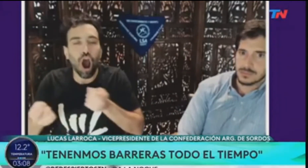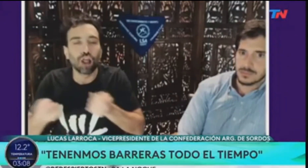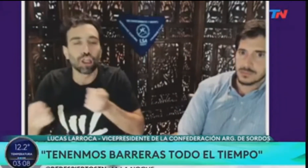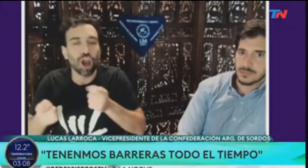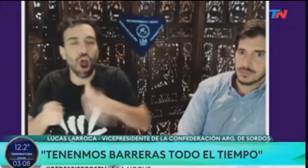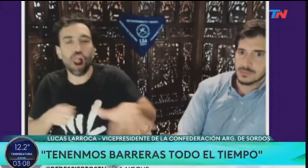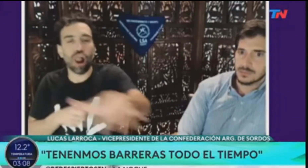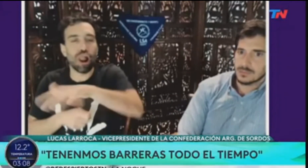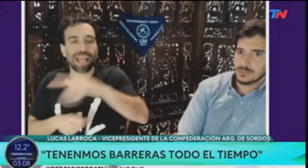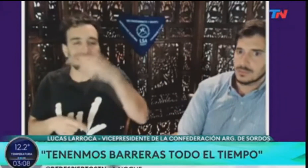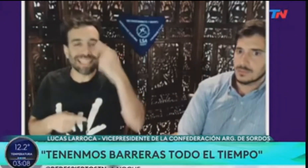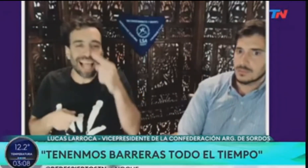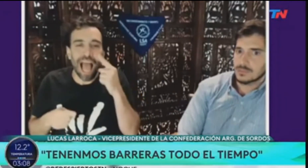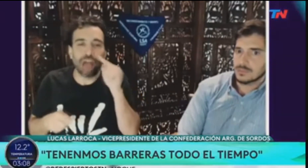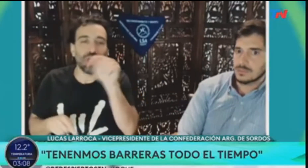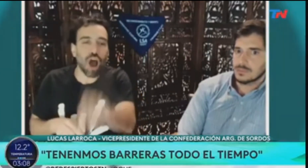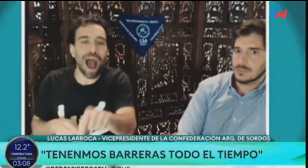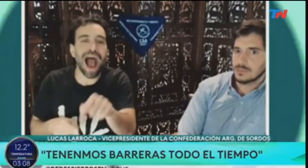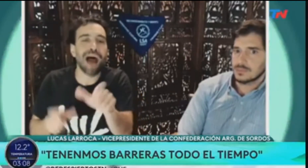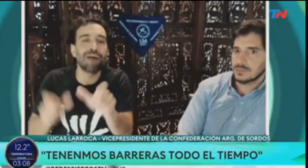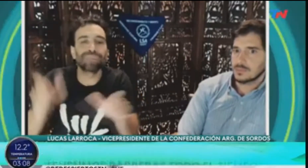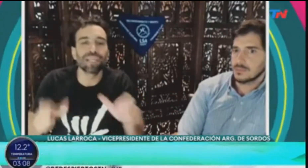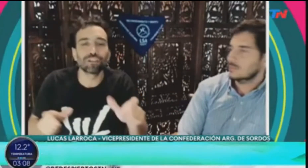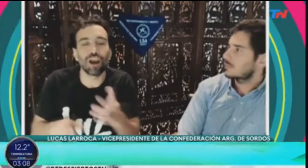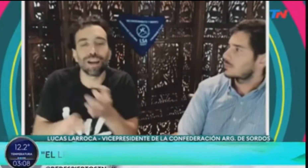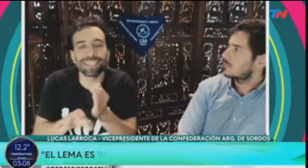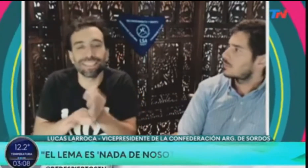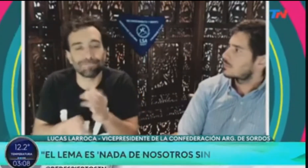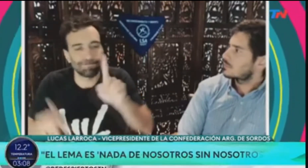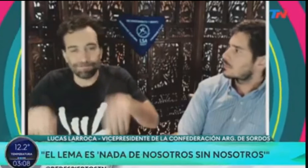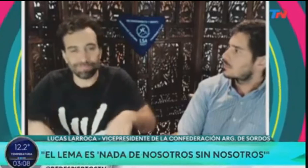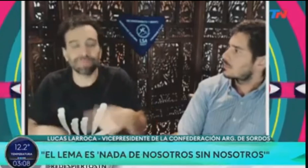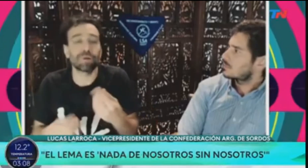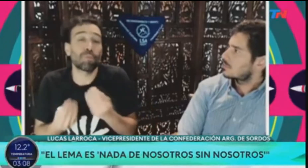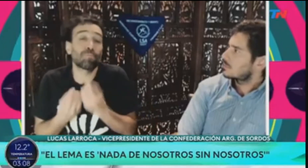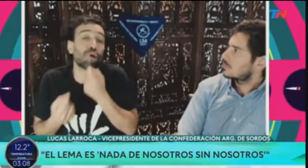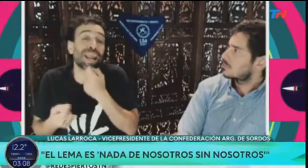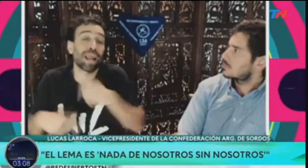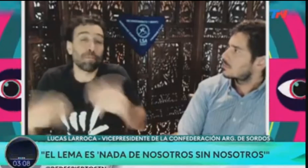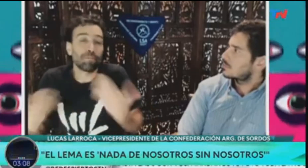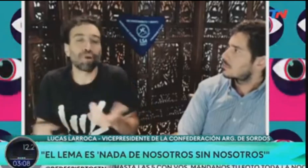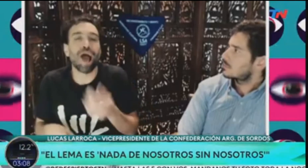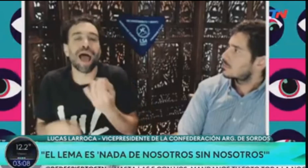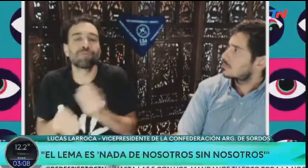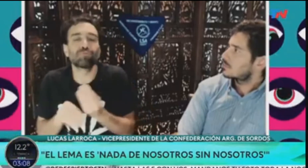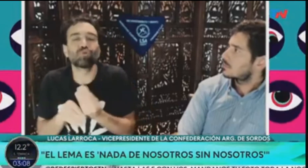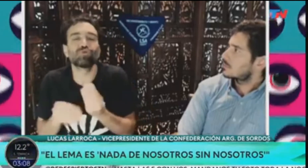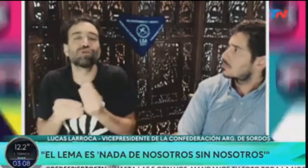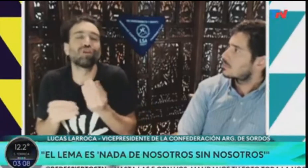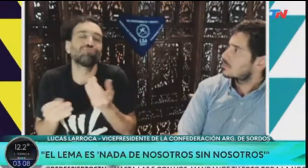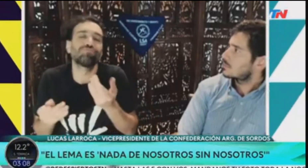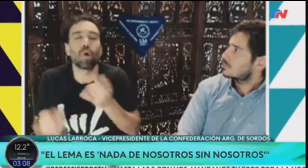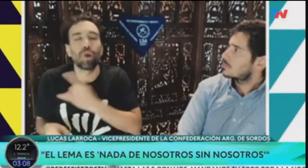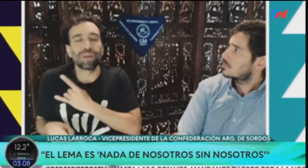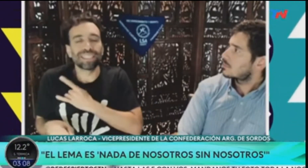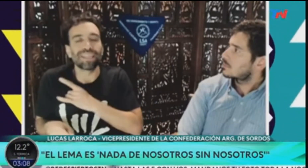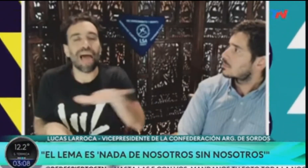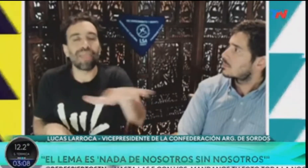a través de la cultura. Entonces, con esta ley vamos a poder controlar eso.